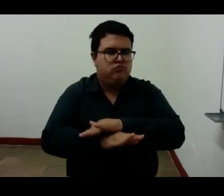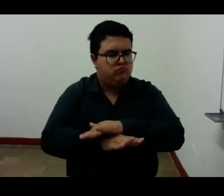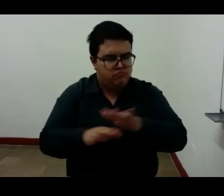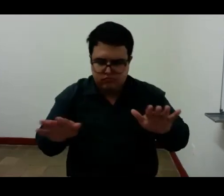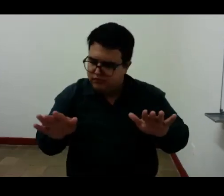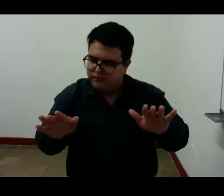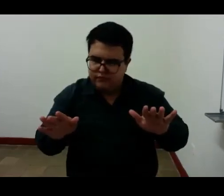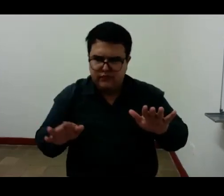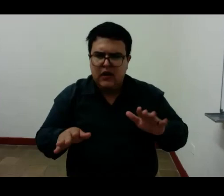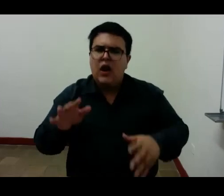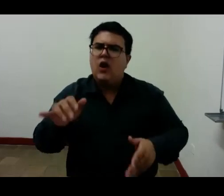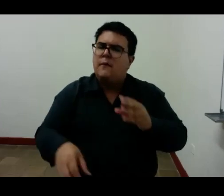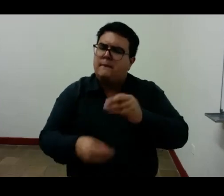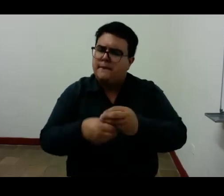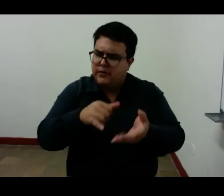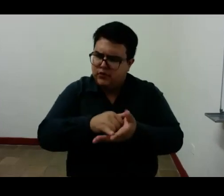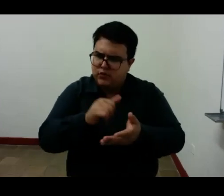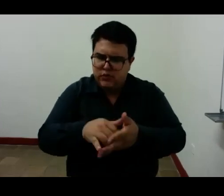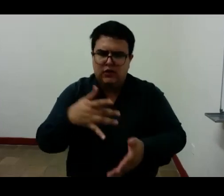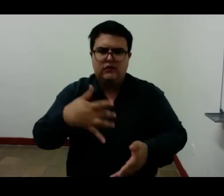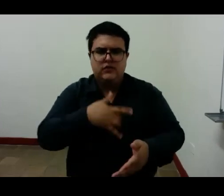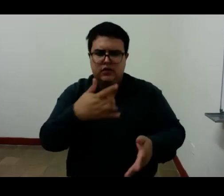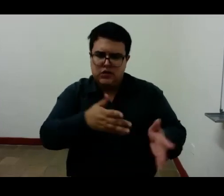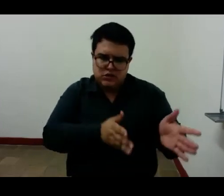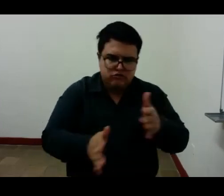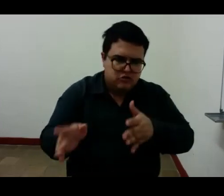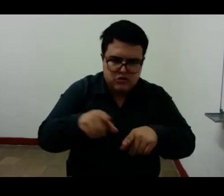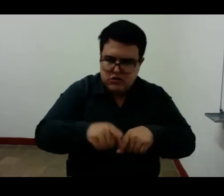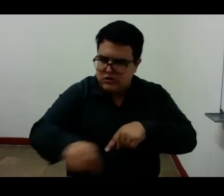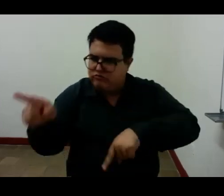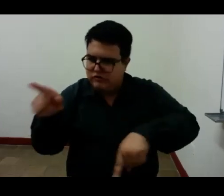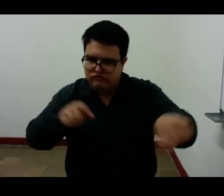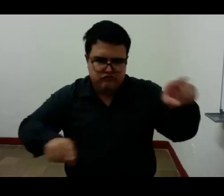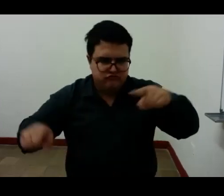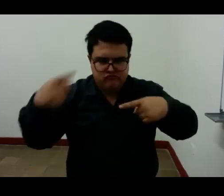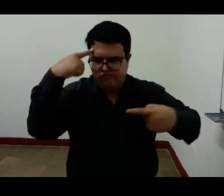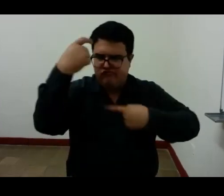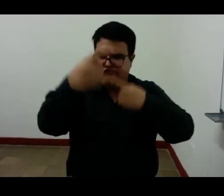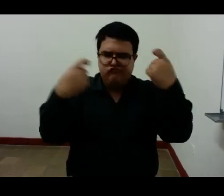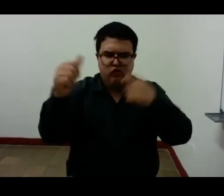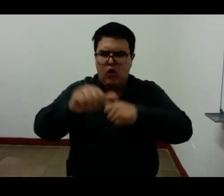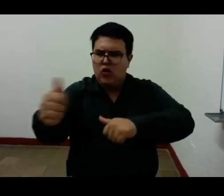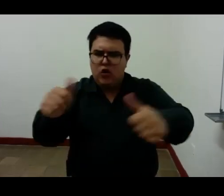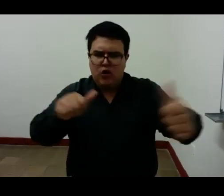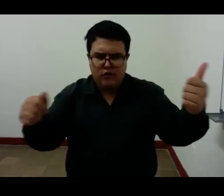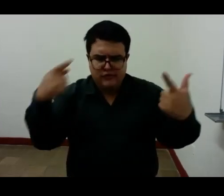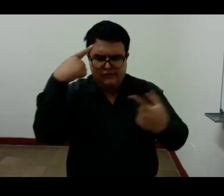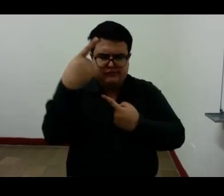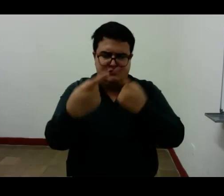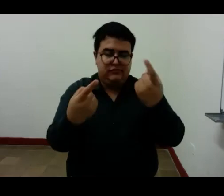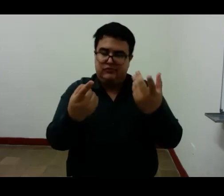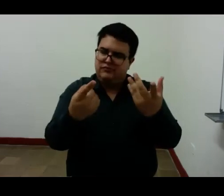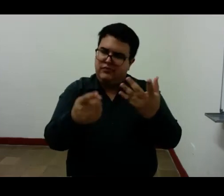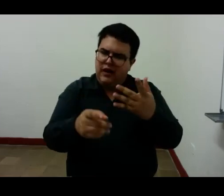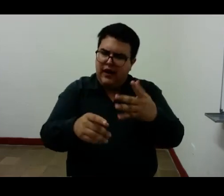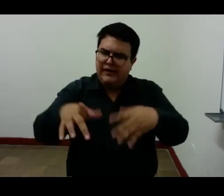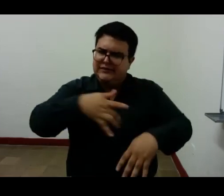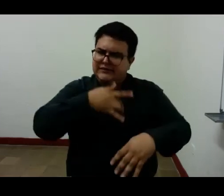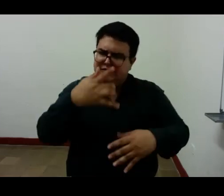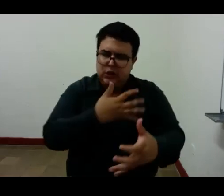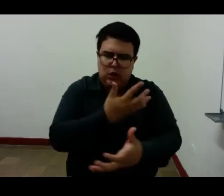lugar de sentir el falso camino de procurar ajustar sus sensaciones a los otros haciendo ciencia